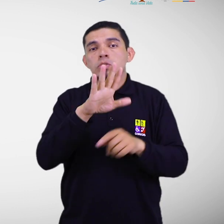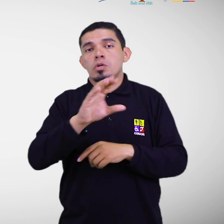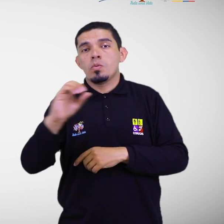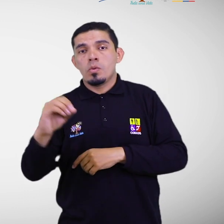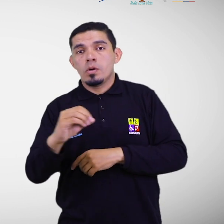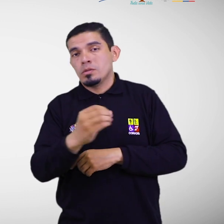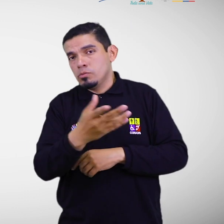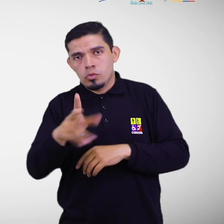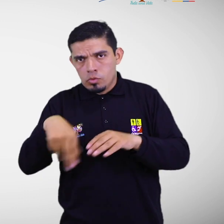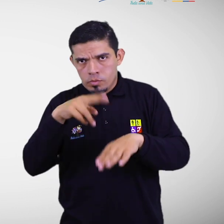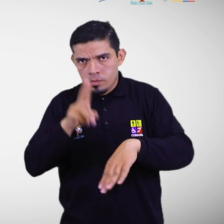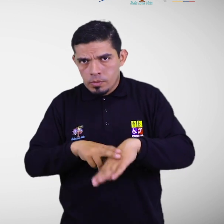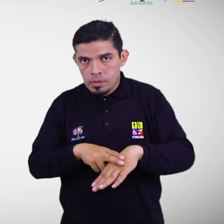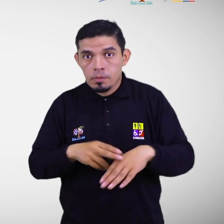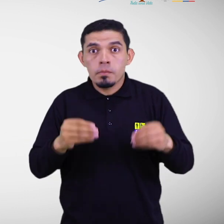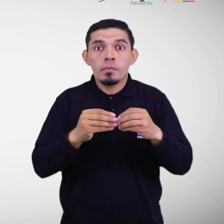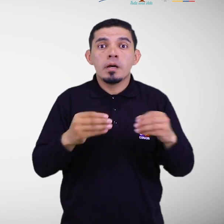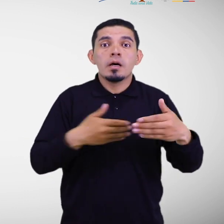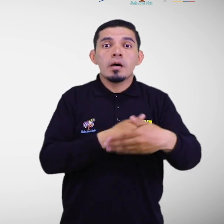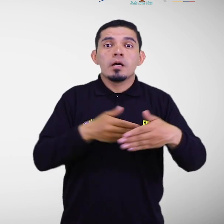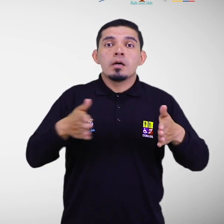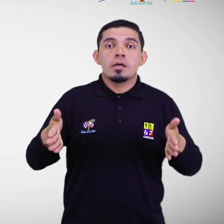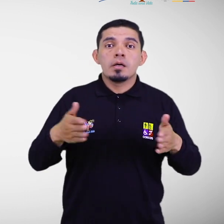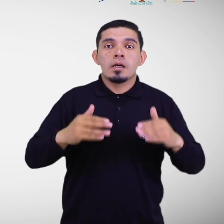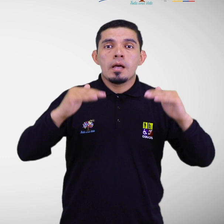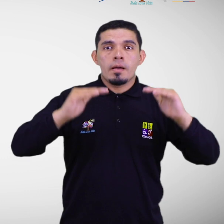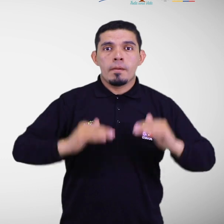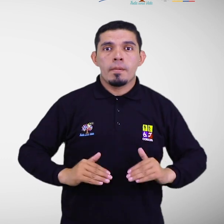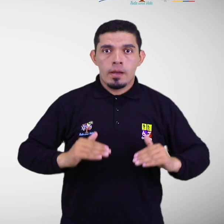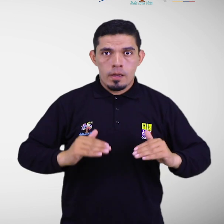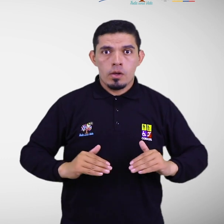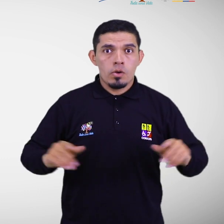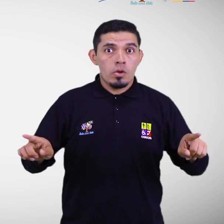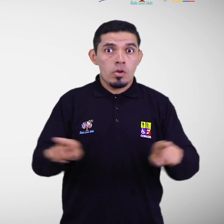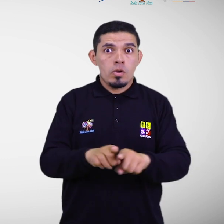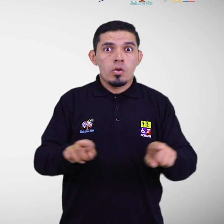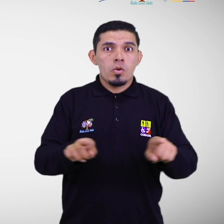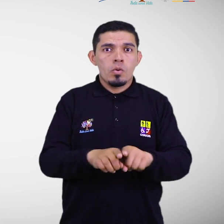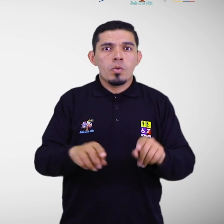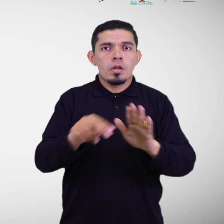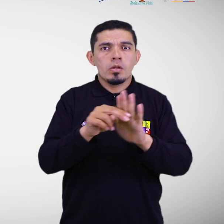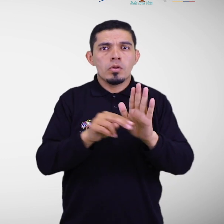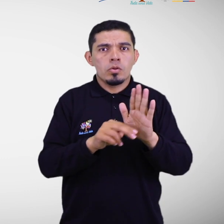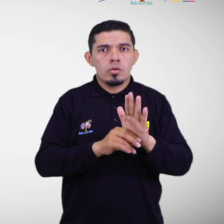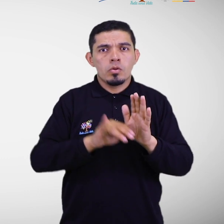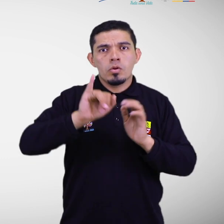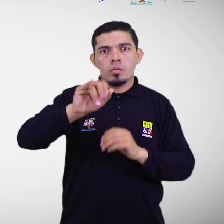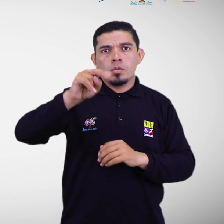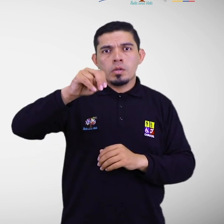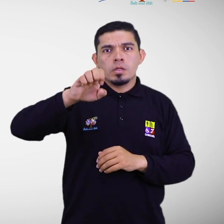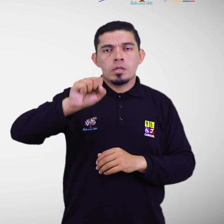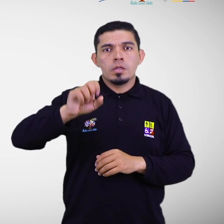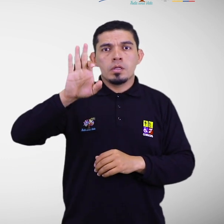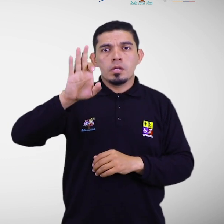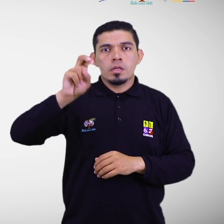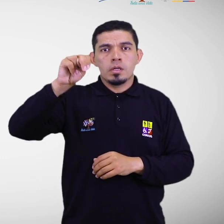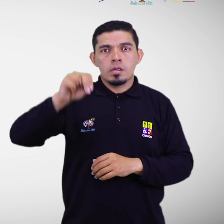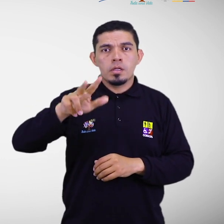disponer de habitaciones ubicadas en niveles accesibles conforme lo establecido en la norma técnica NTN